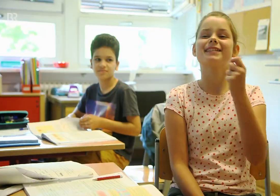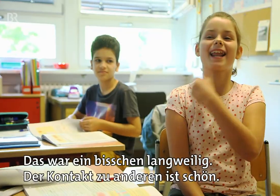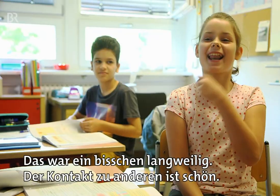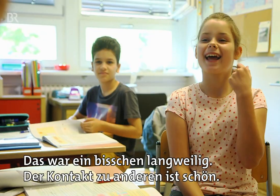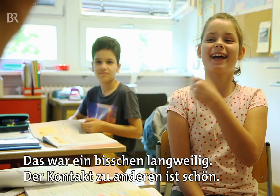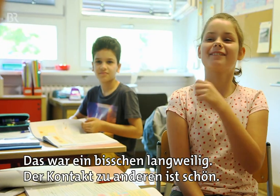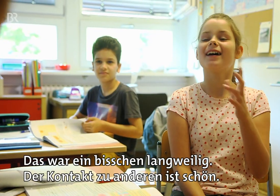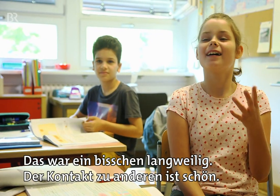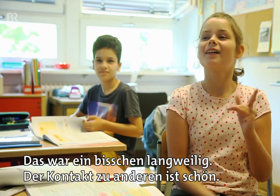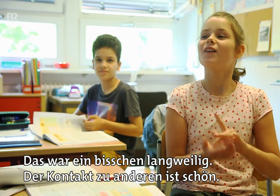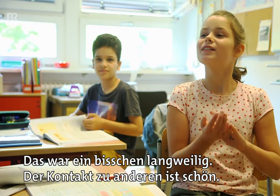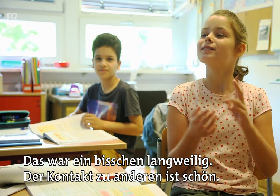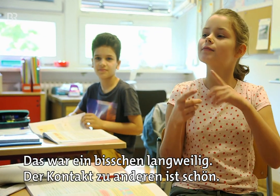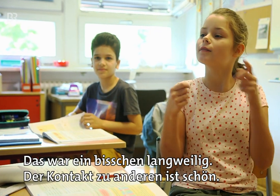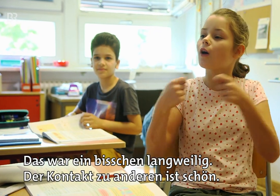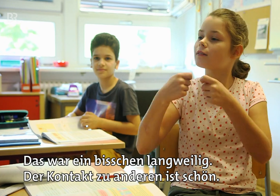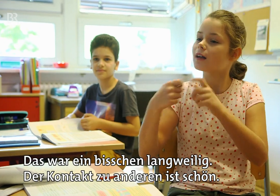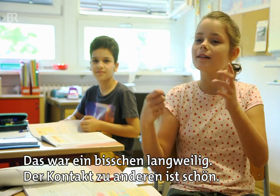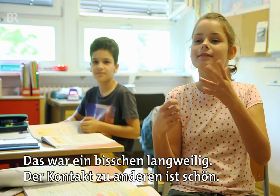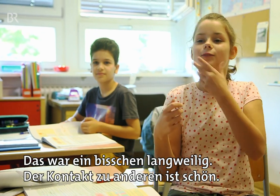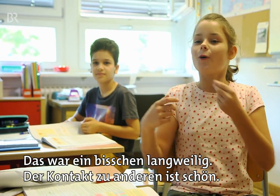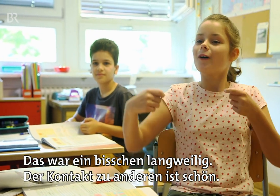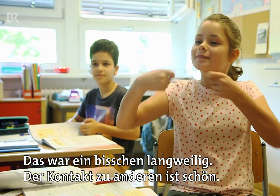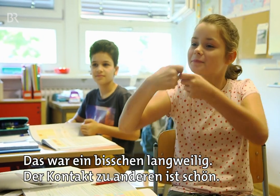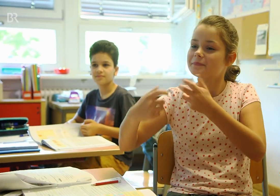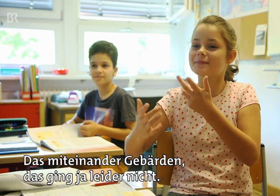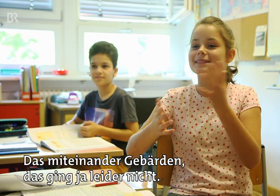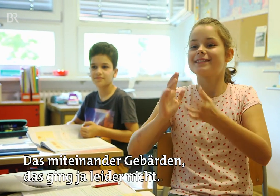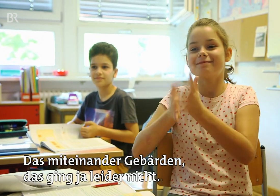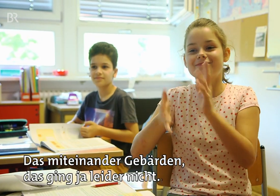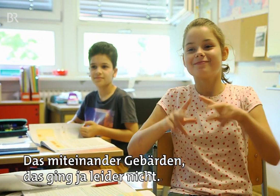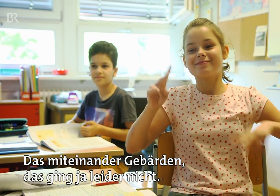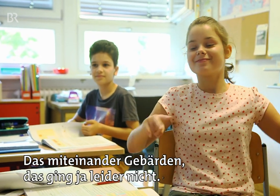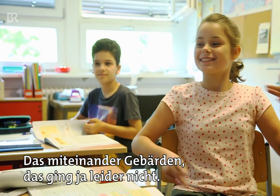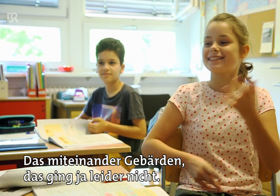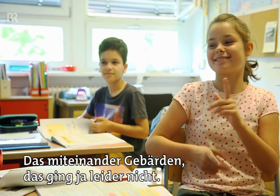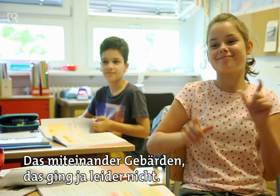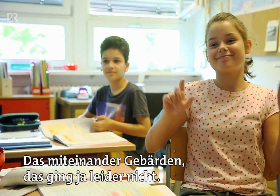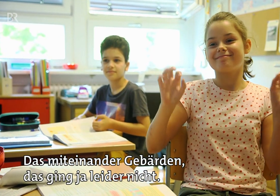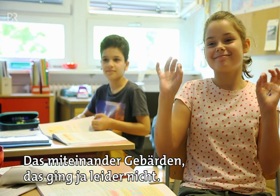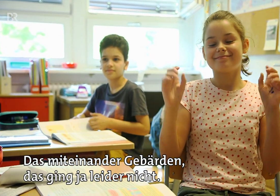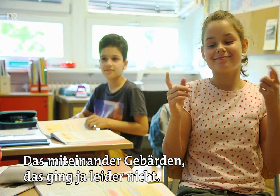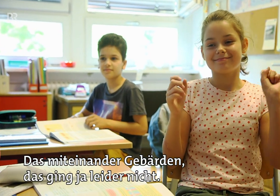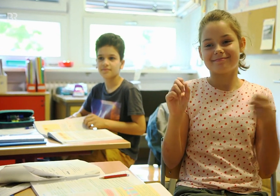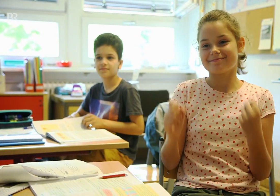Das war ein bisschen langweilig. Der Kontakt zu anderen ist schön, das Miteinander gebärden. Das ging ja leider nicht.